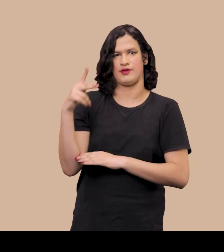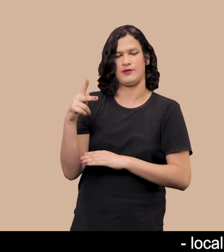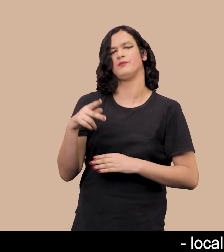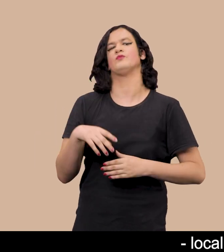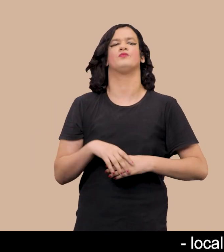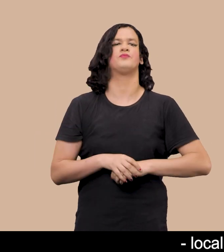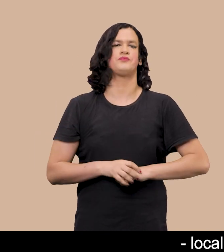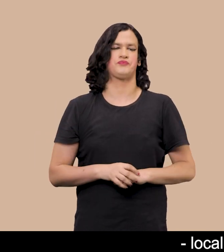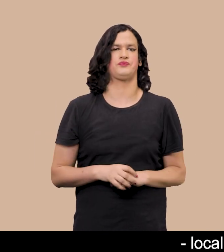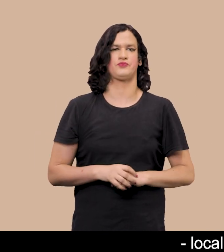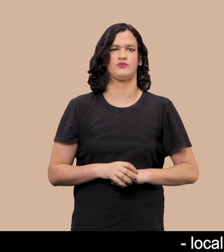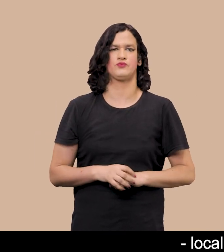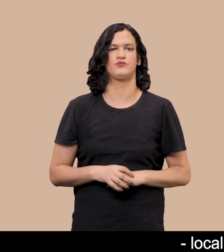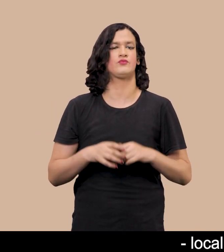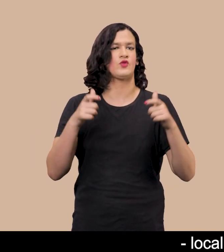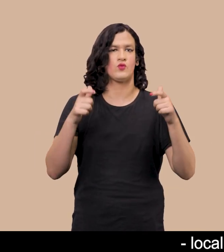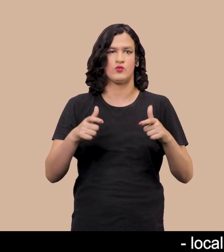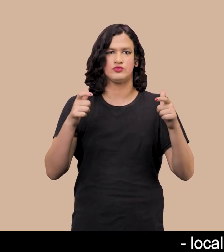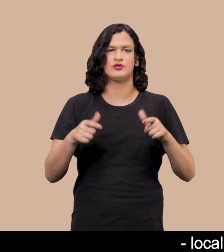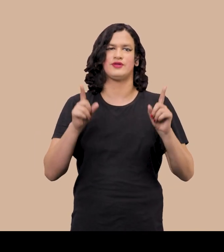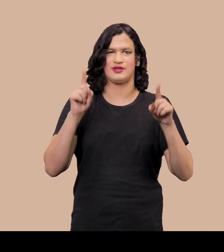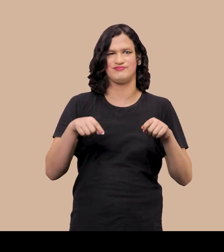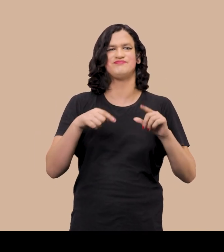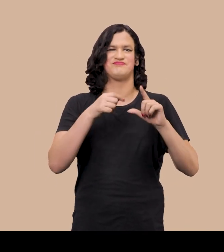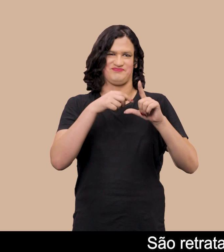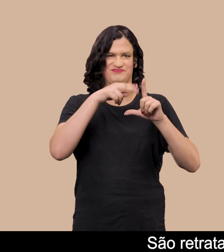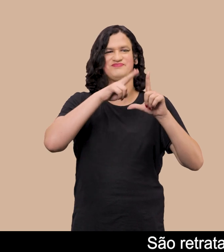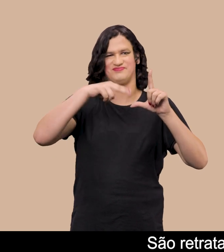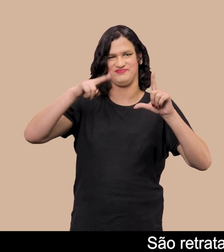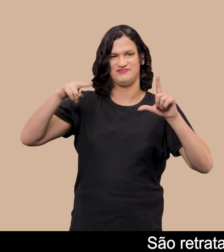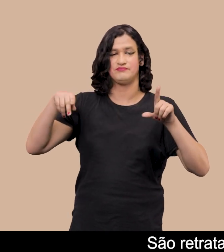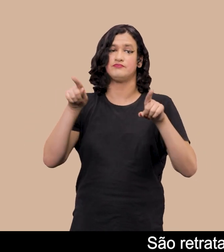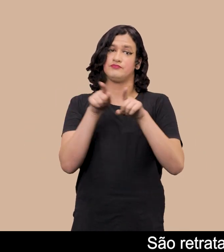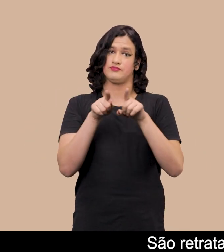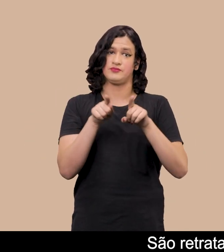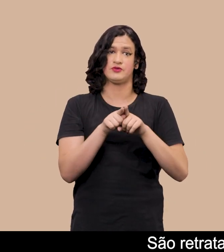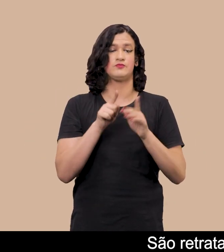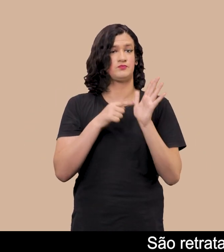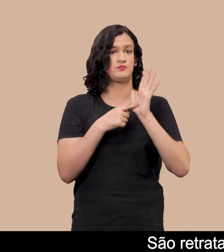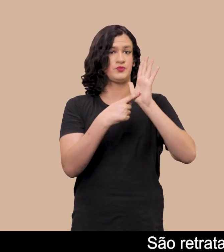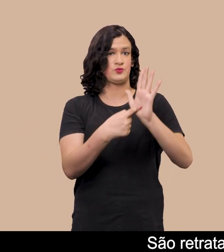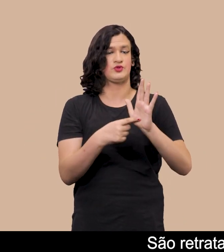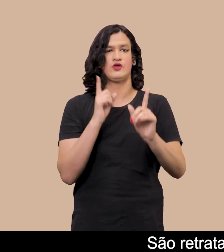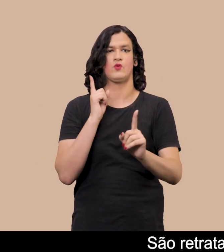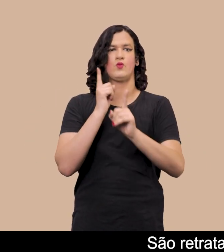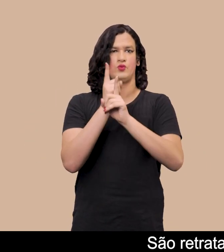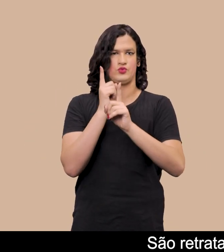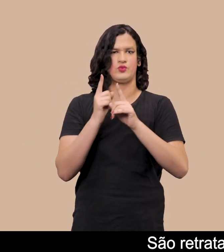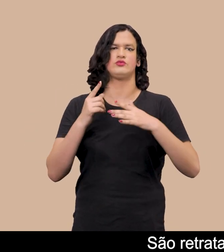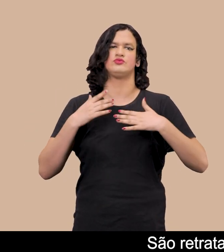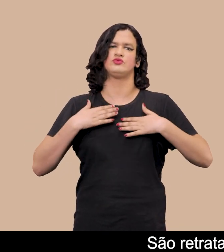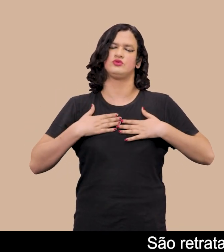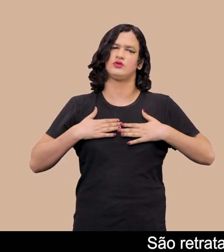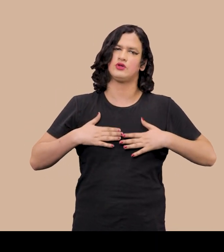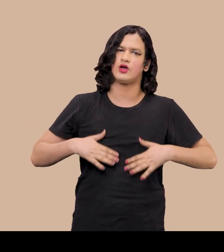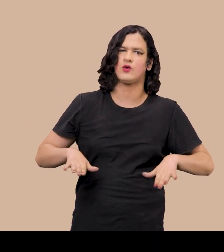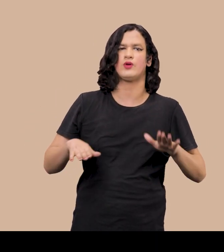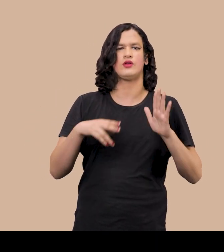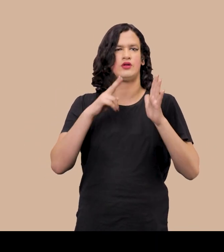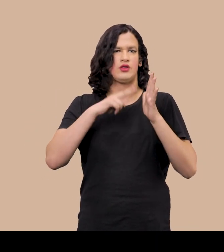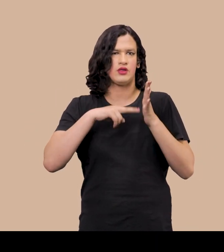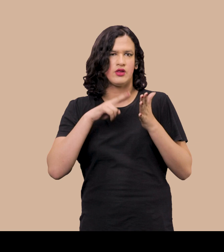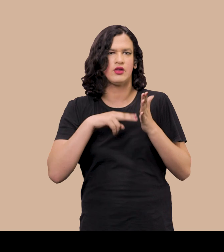Local onde também funciona seu ateliê São retratados momentos de encontro, descanso, leitura,